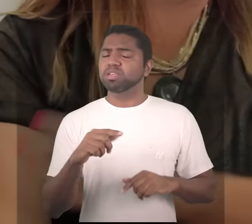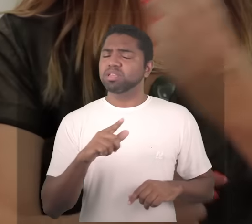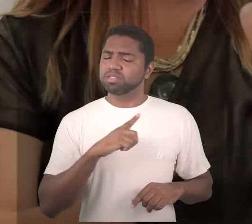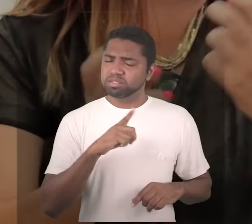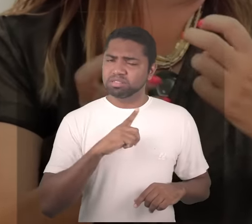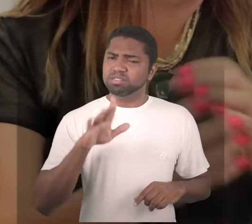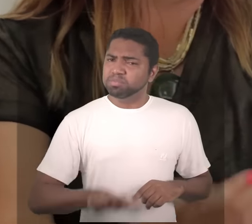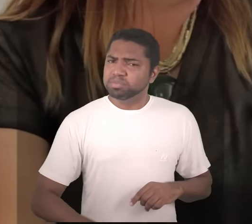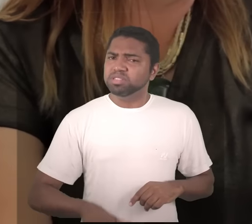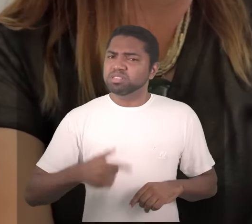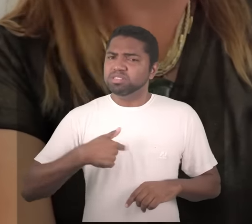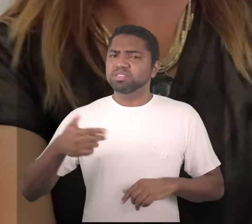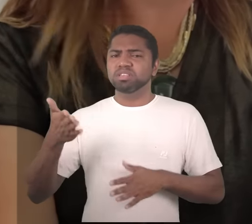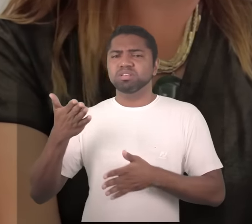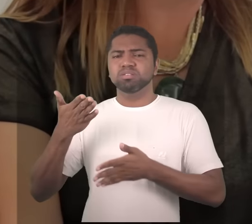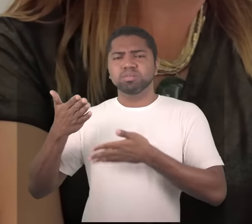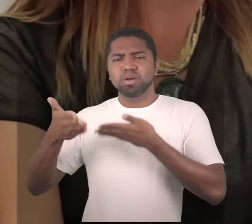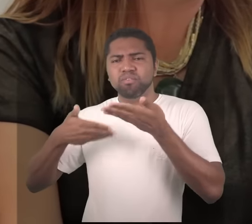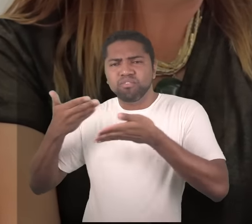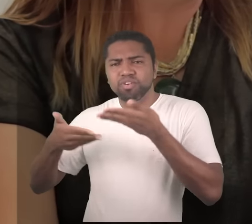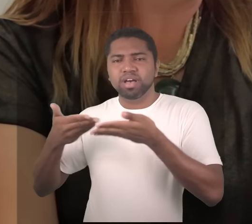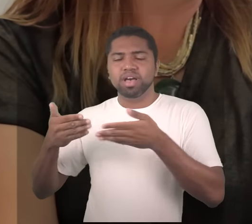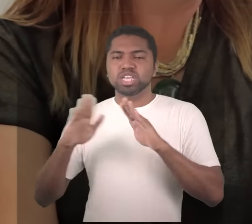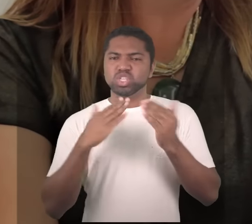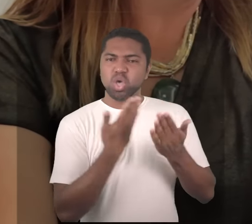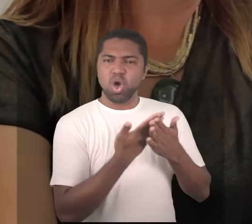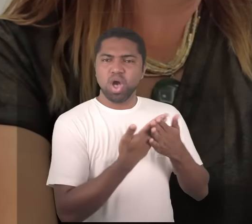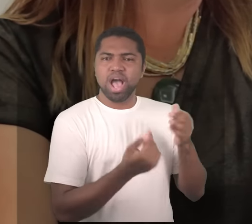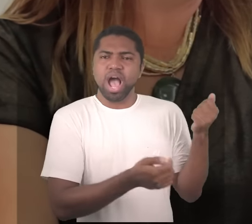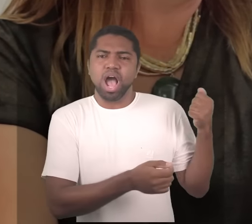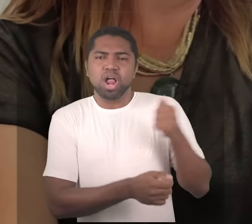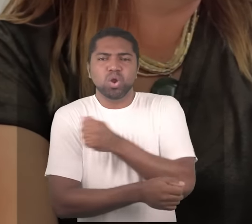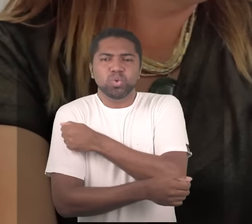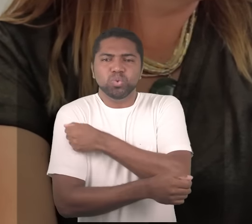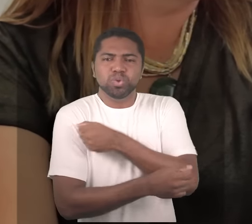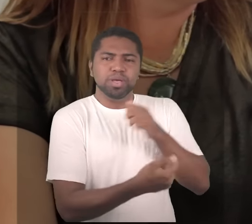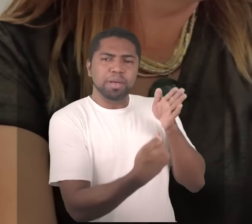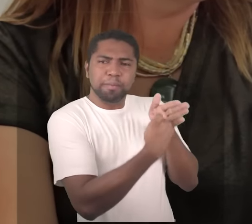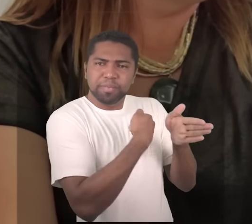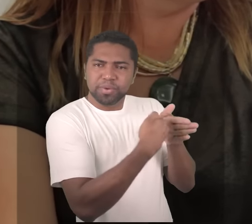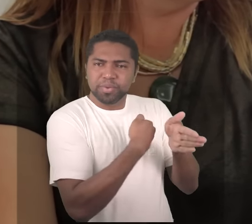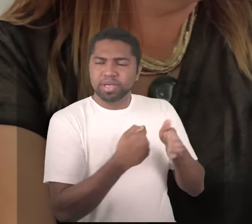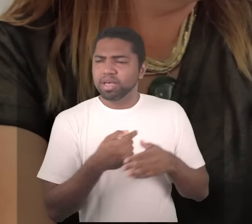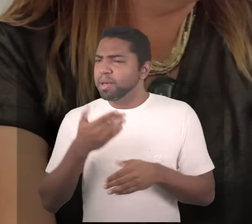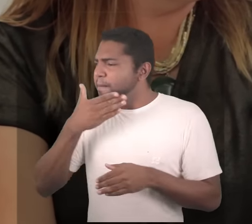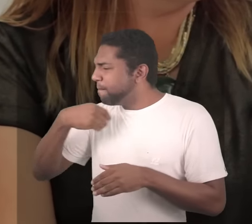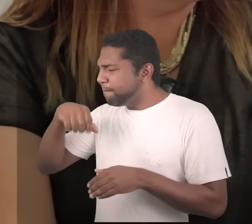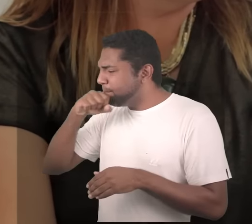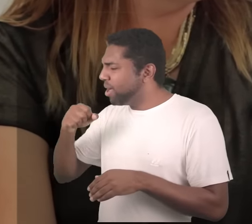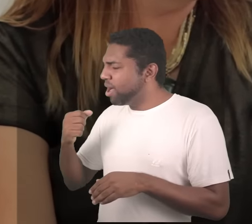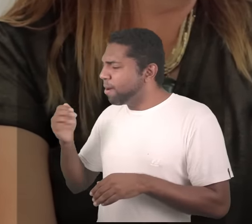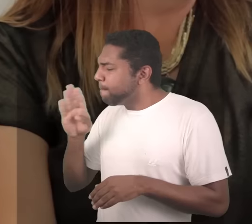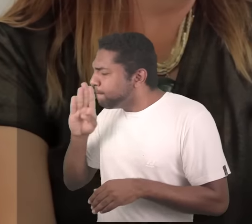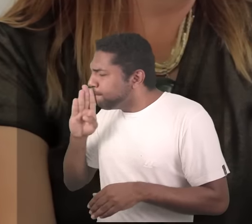foi adaptando olha, seu pai não fala não o pai sempre levava a gente para a escola e eu lembro que ele respondia para coleguinha eu olha,